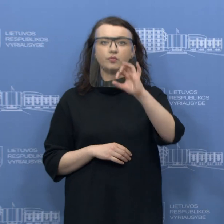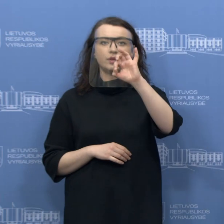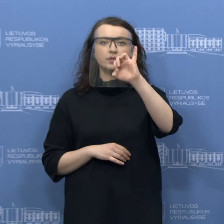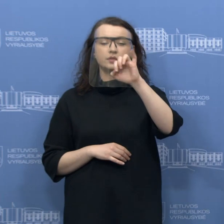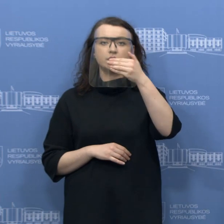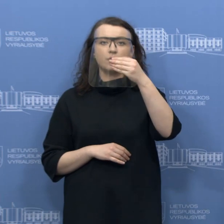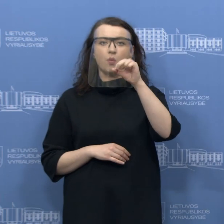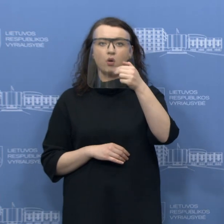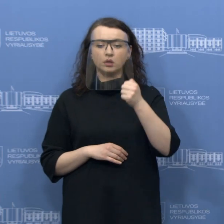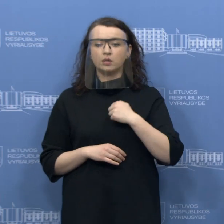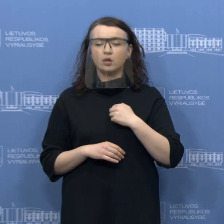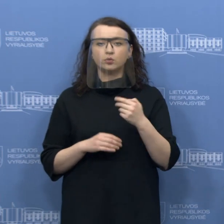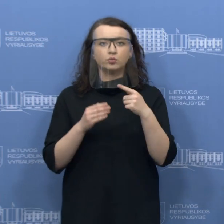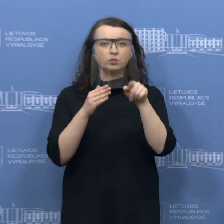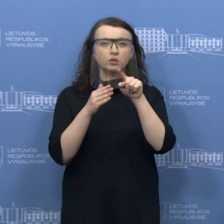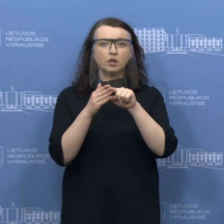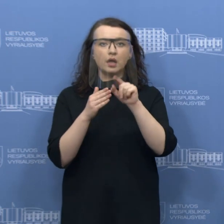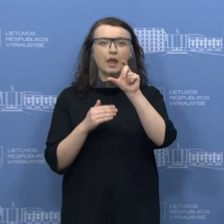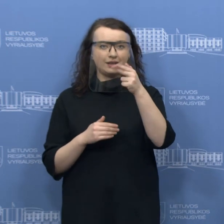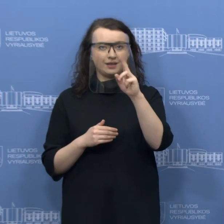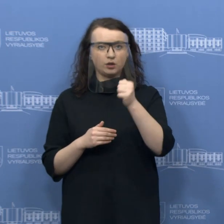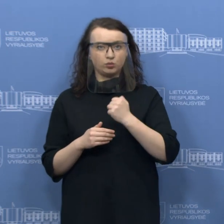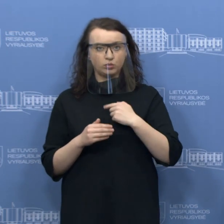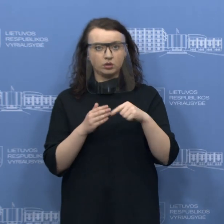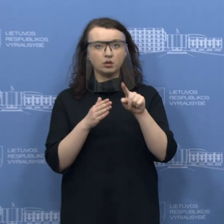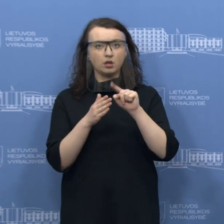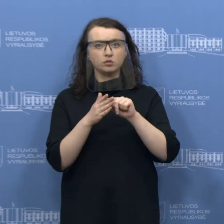Simona nebeturi klausimų. Elanka, dar turite vieną klausimą?